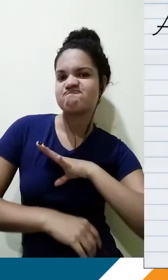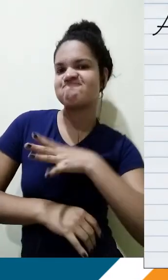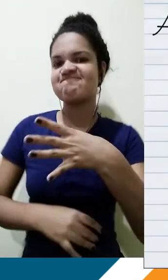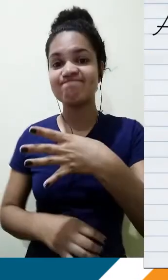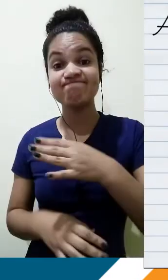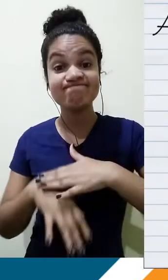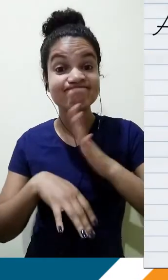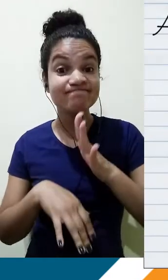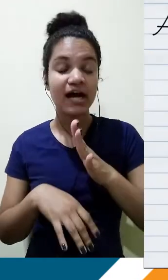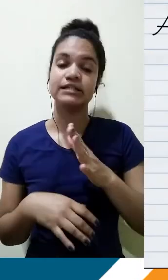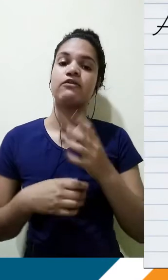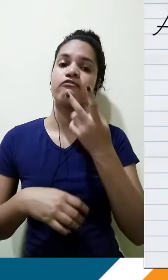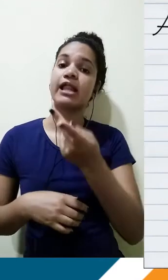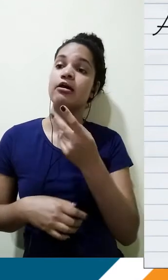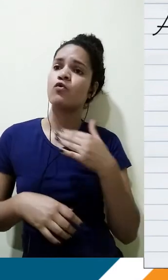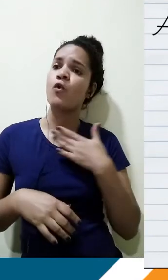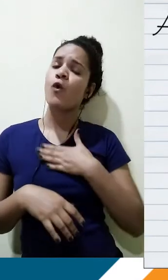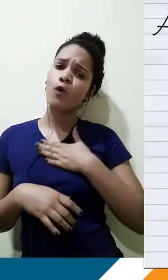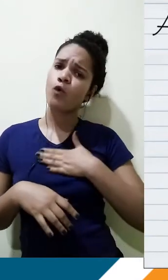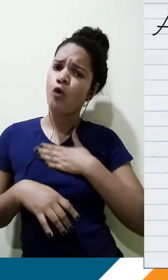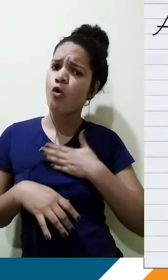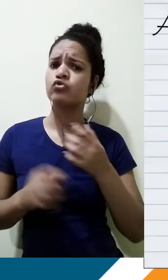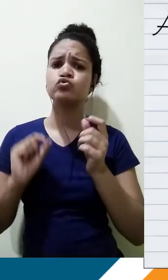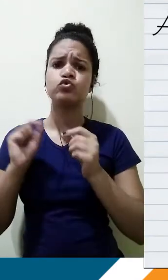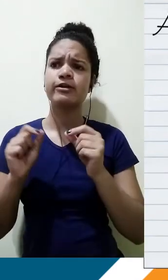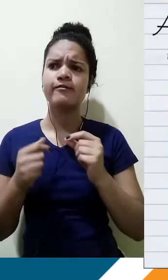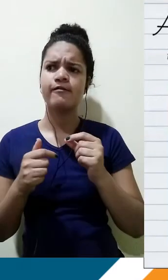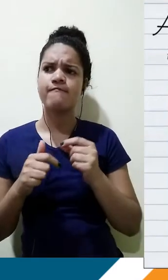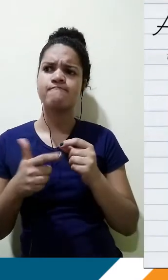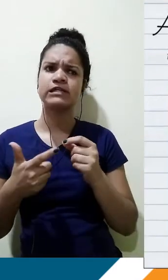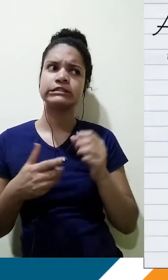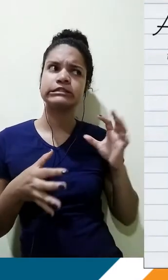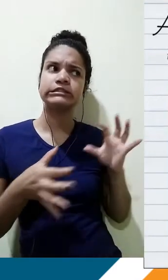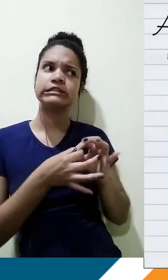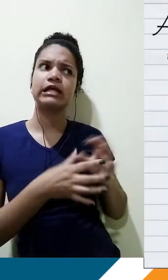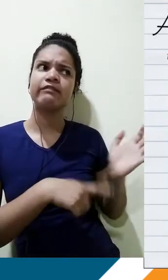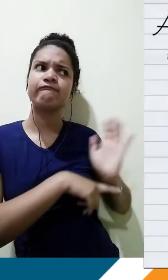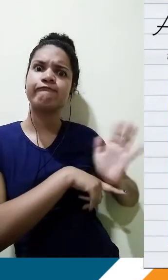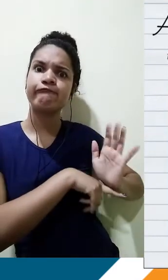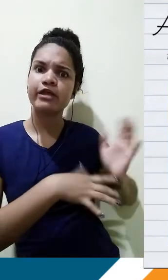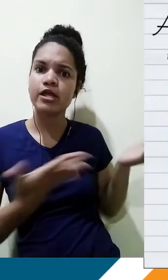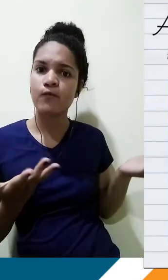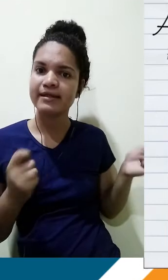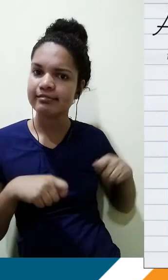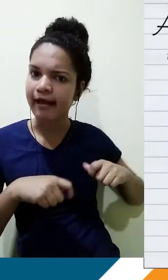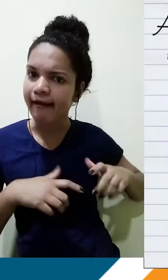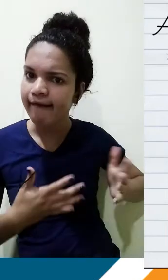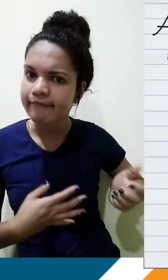gostaria de trabalhar algo mais elaborado, trabalhar com um filme, será que pode? Vem aquela questão, aquela dúvida, né? Será que eu posso trabalhar na minha